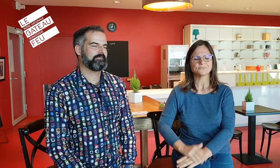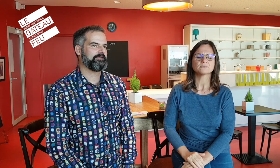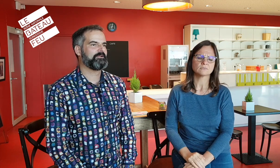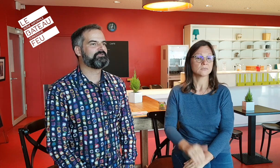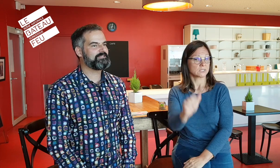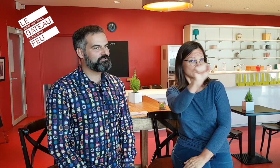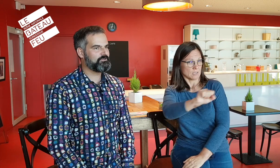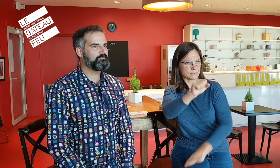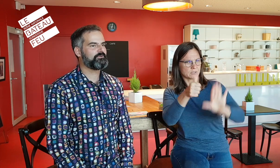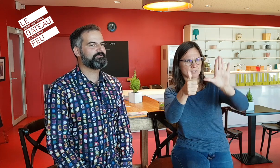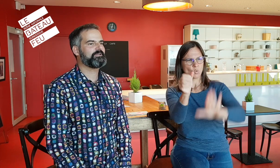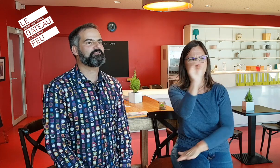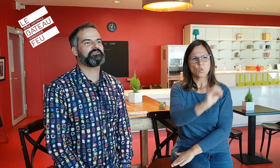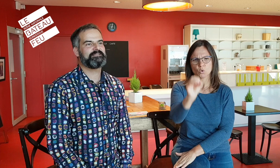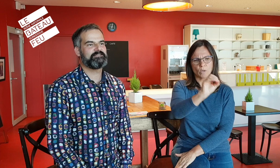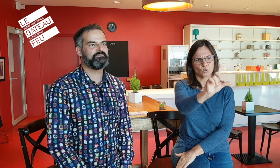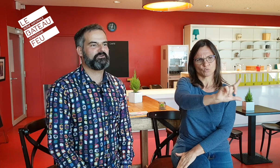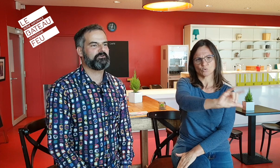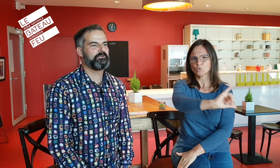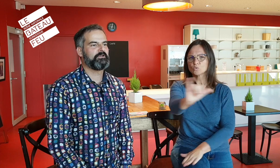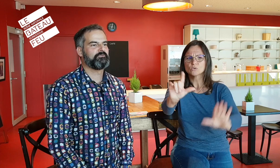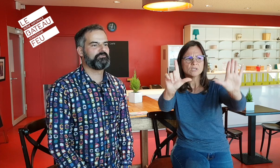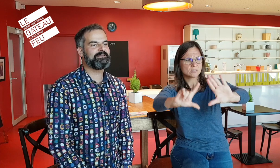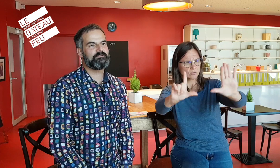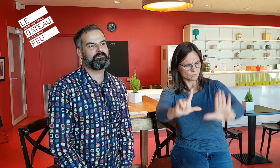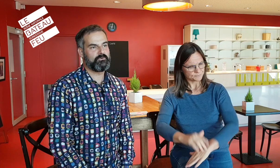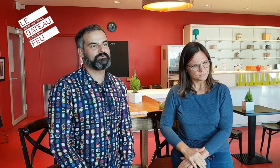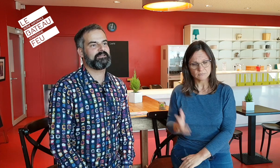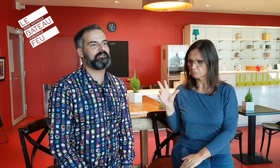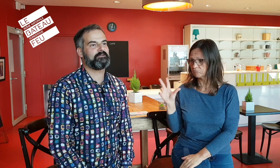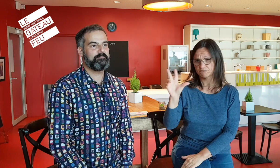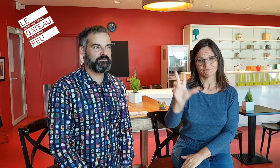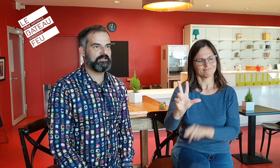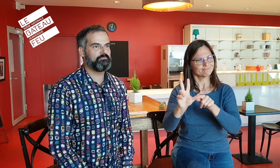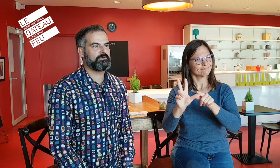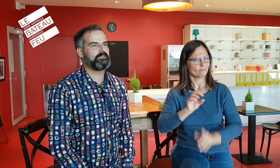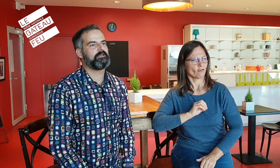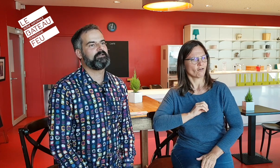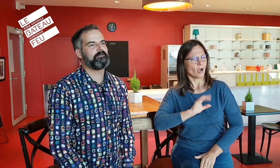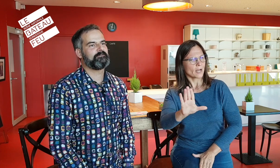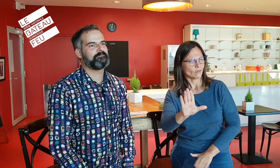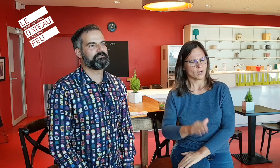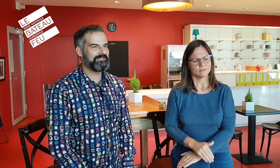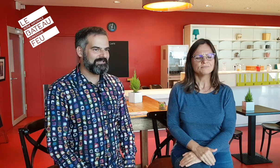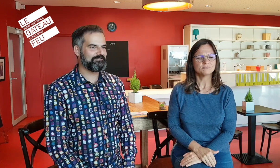Le 6 octobre, de 14h à 19h, venait rencontrer Emmanuel Laborie, comédienne